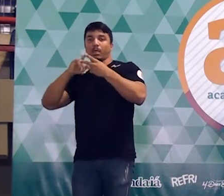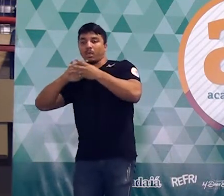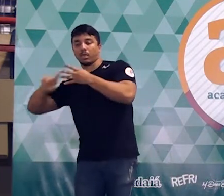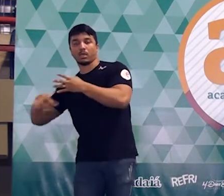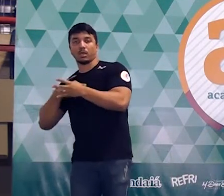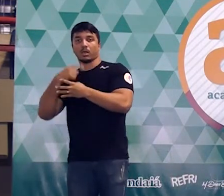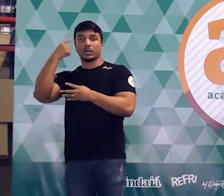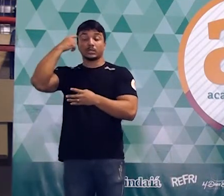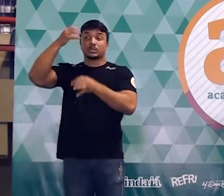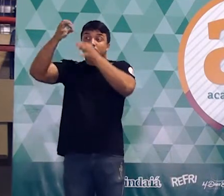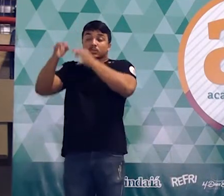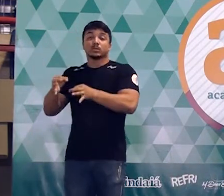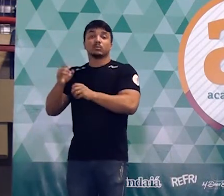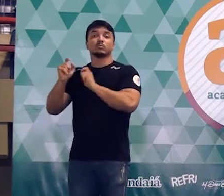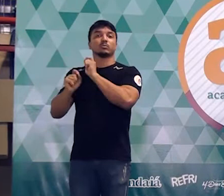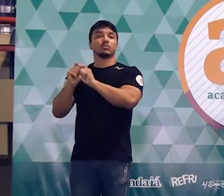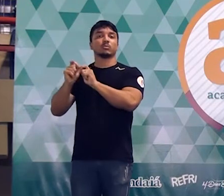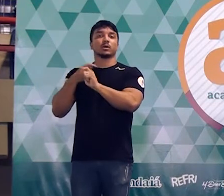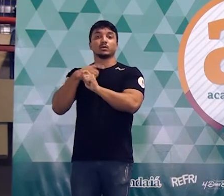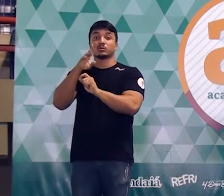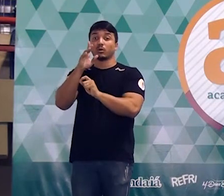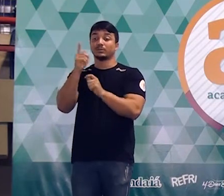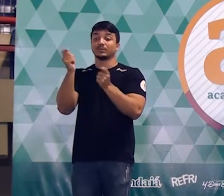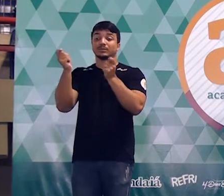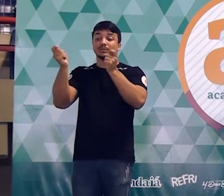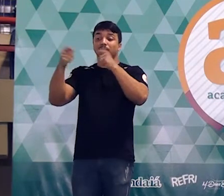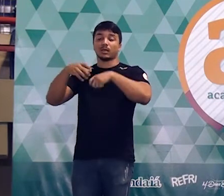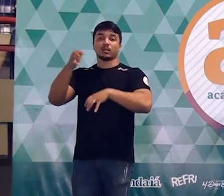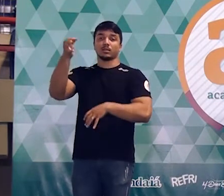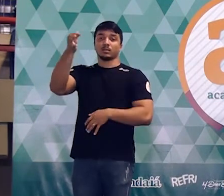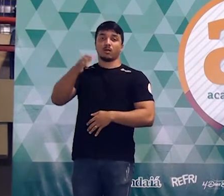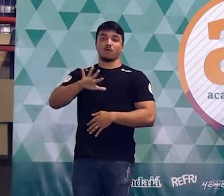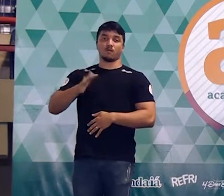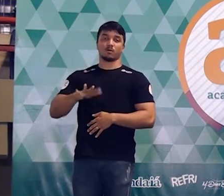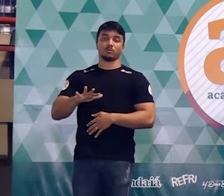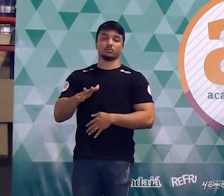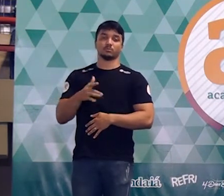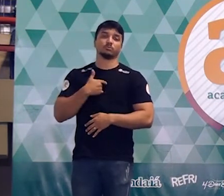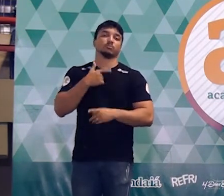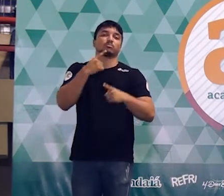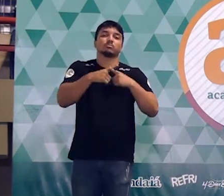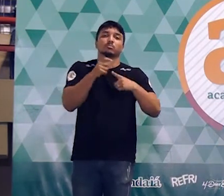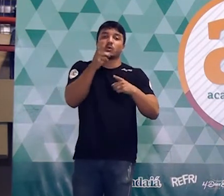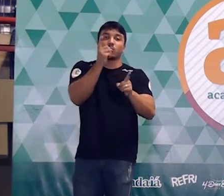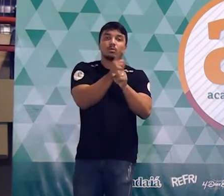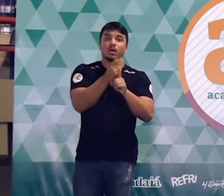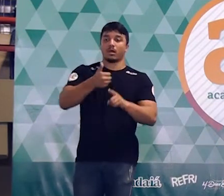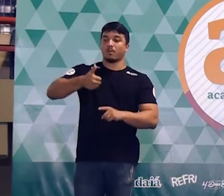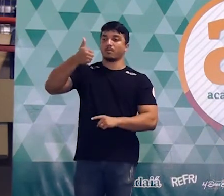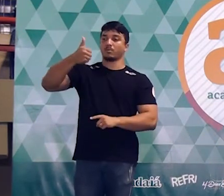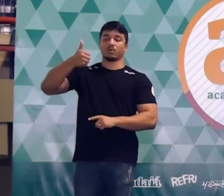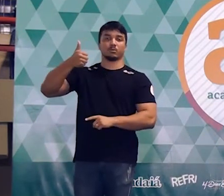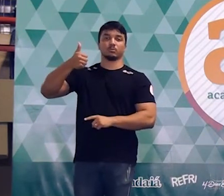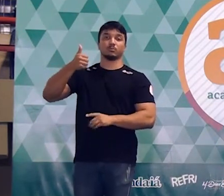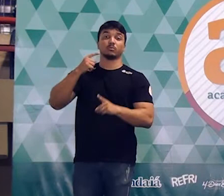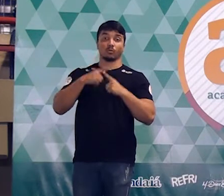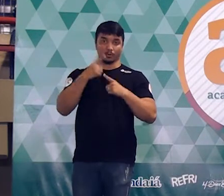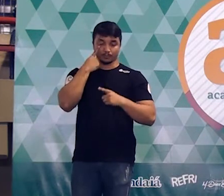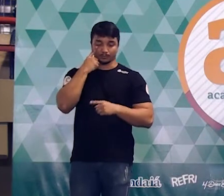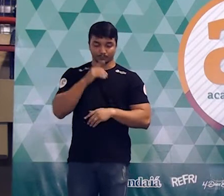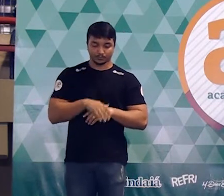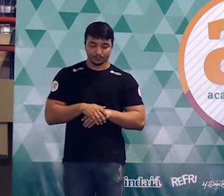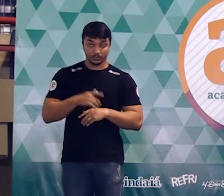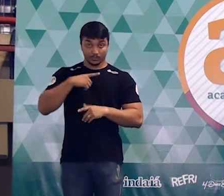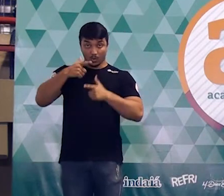única certeza que você vai ter? São as possibilidades que você tem de área para a figura de número 1. Porque vejam bem,